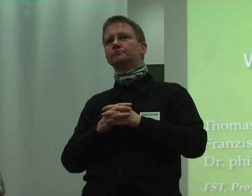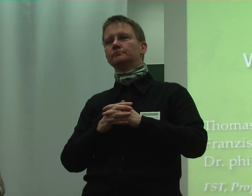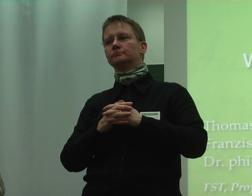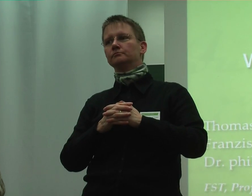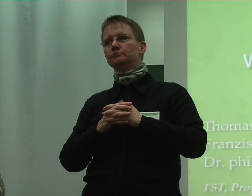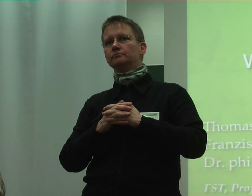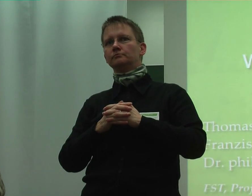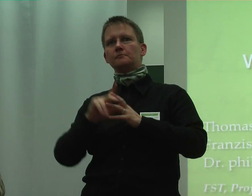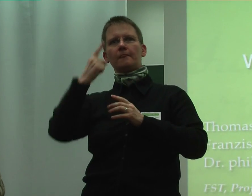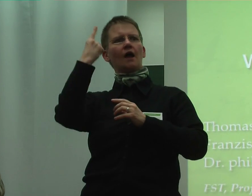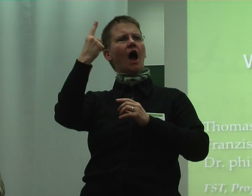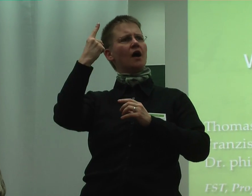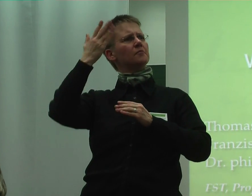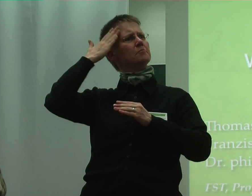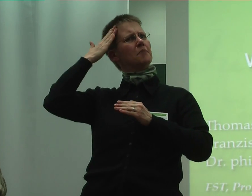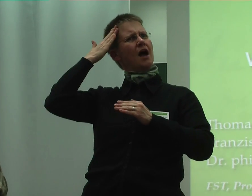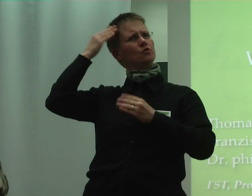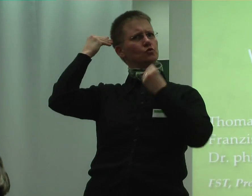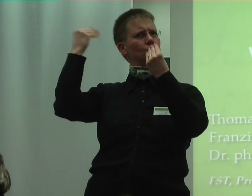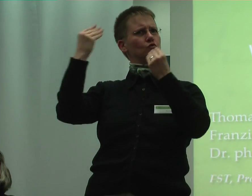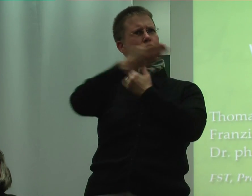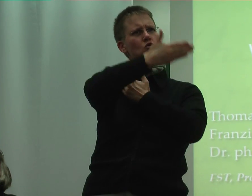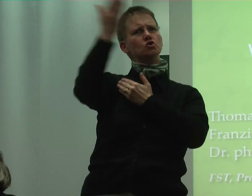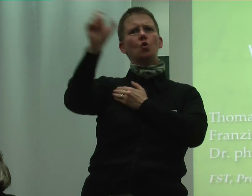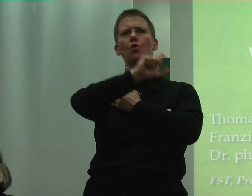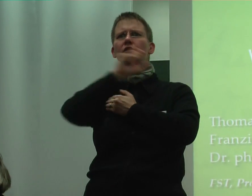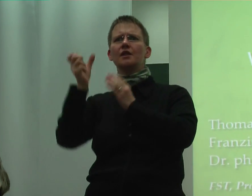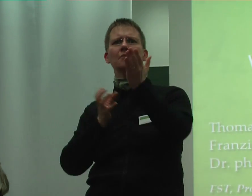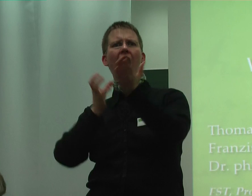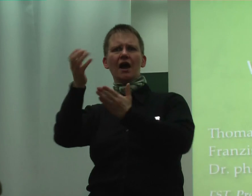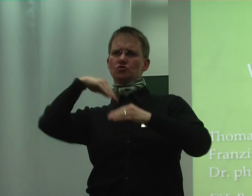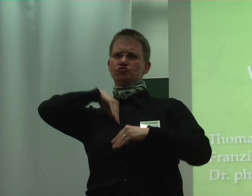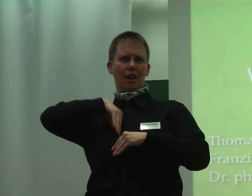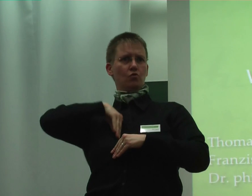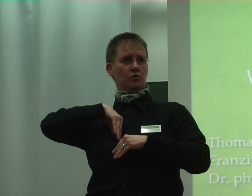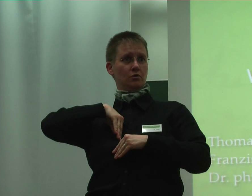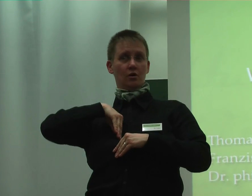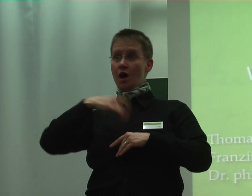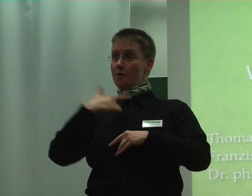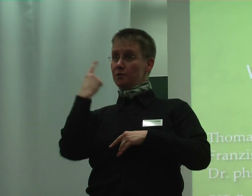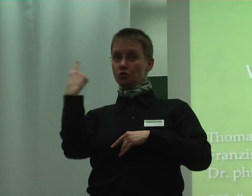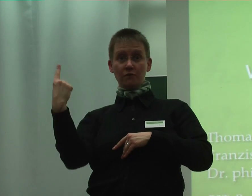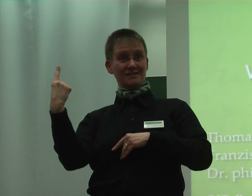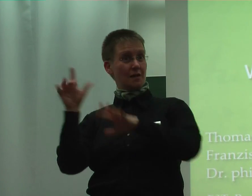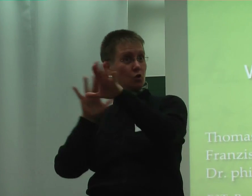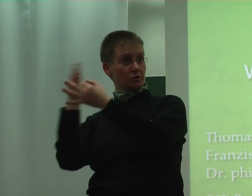Eine nachläufige Meinung ist ja, dass Unternehmen die Einstellung haben, wenn dann bevor sie sich alles organisieren, machen wir mit.